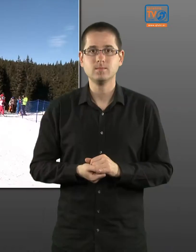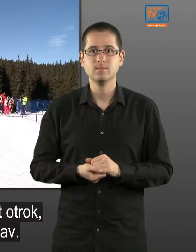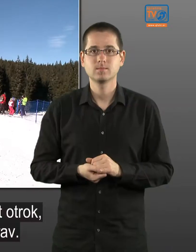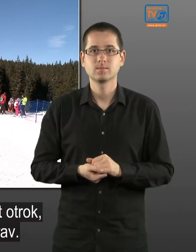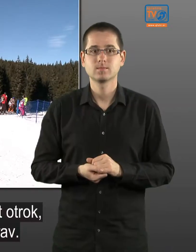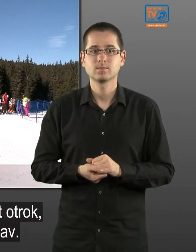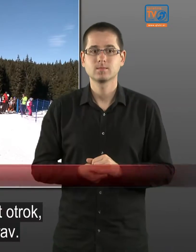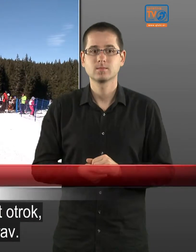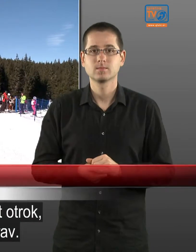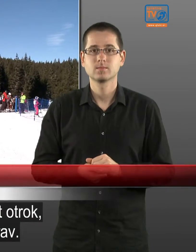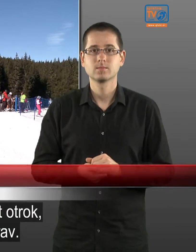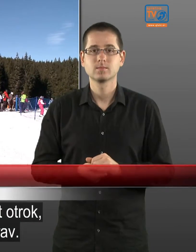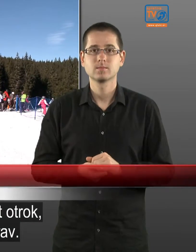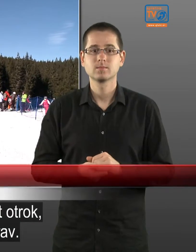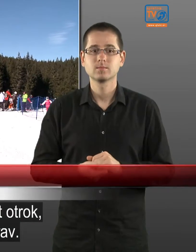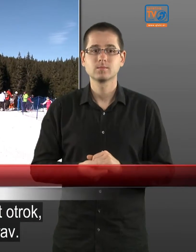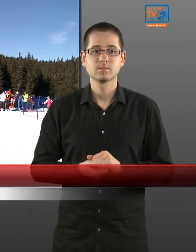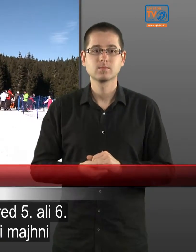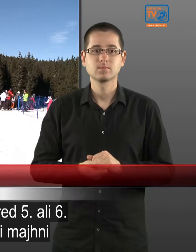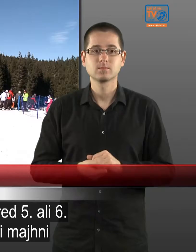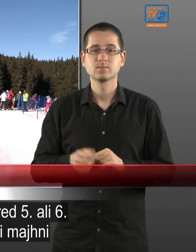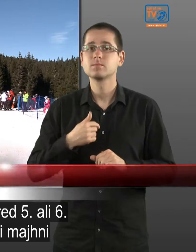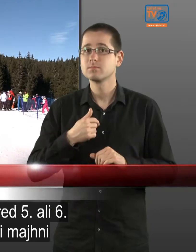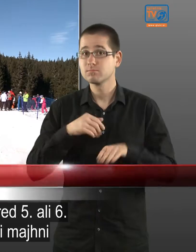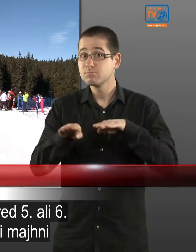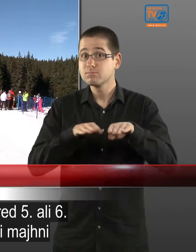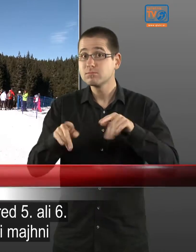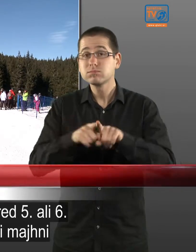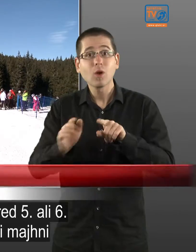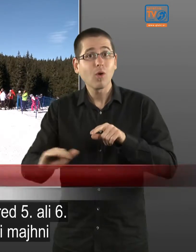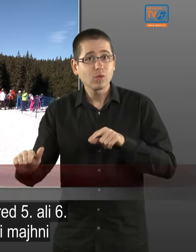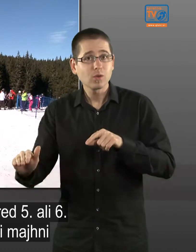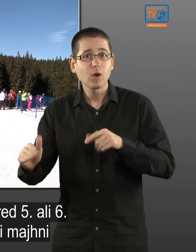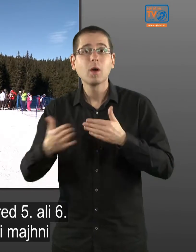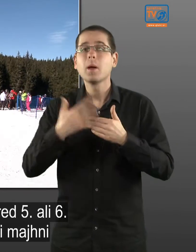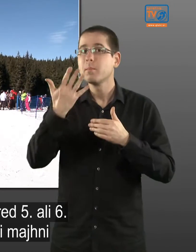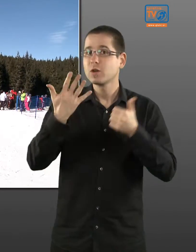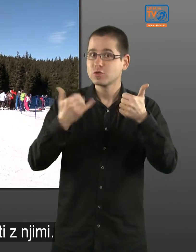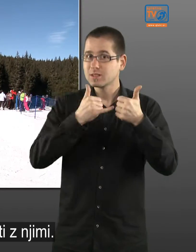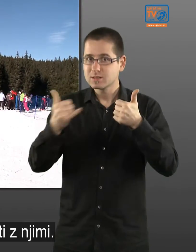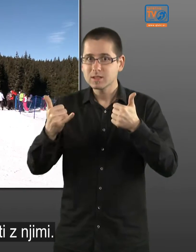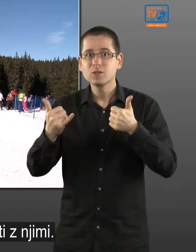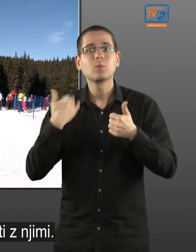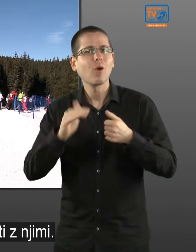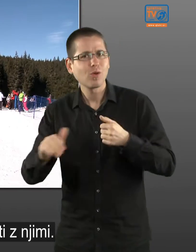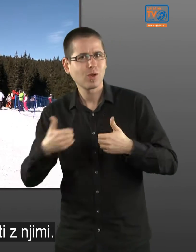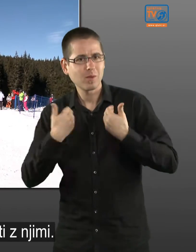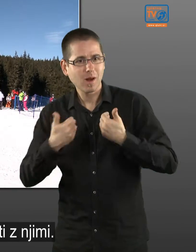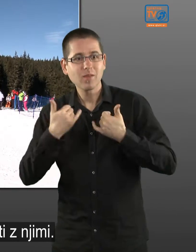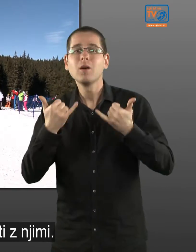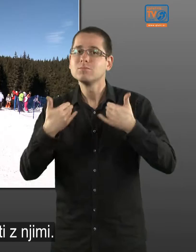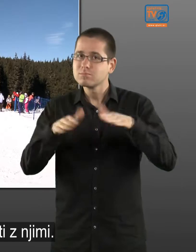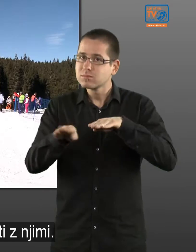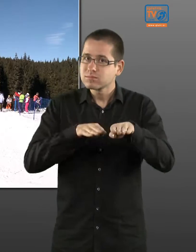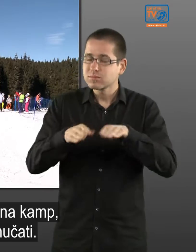Ja nisem skijal, kao djete, in kad sem bil zdrav, počel sem skijati pri 5-6 godina, kad so mi djeca bila mala, in htio sem skijati s svojim djecom.